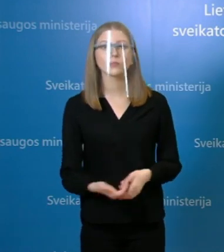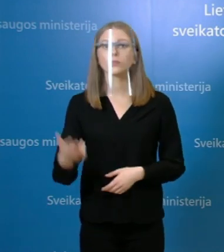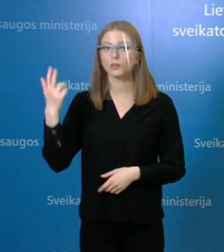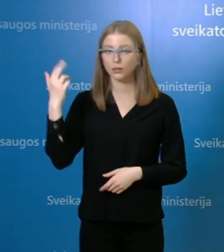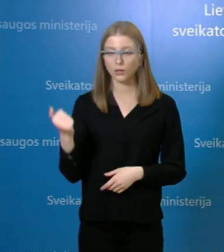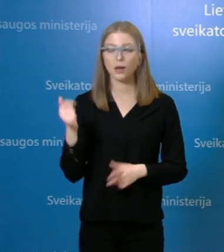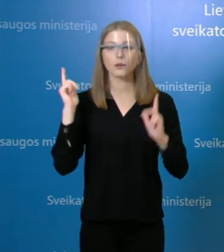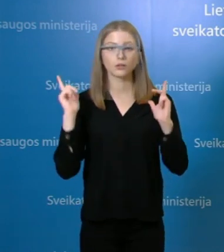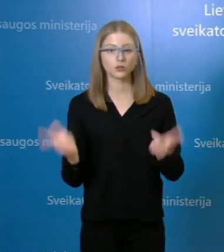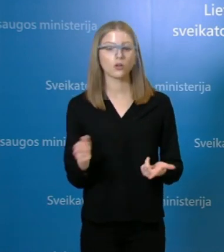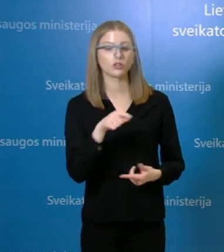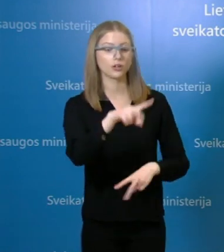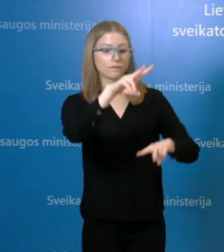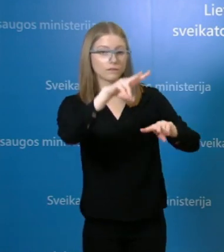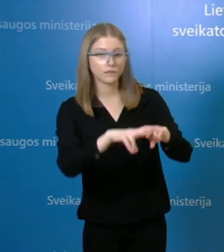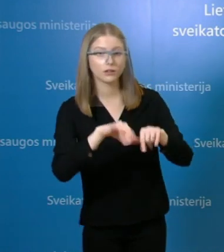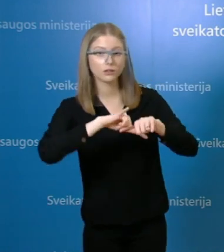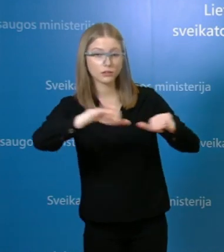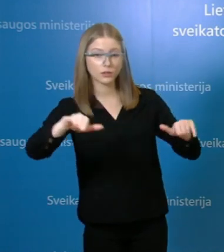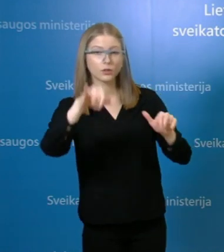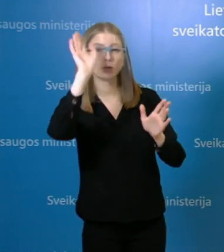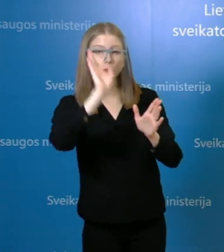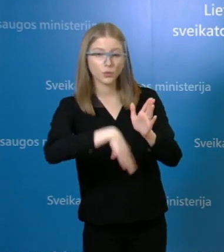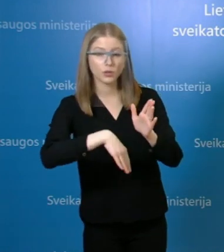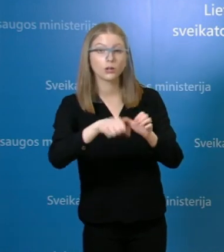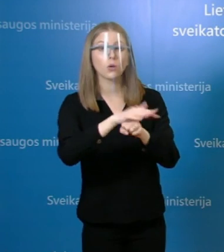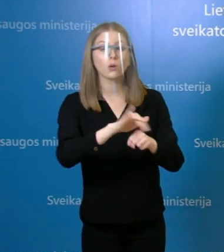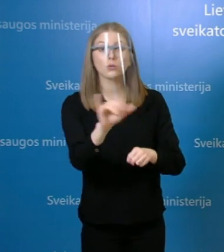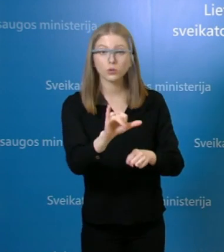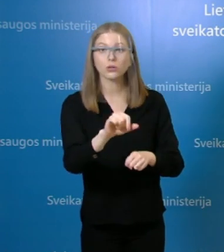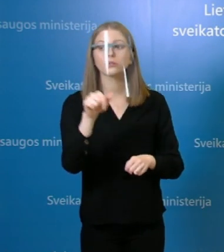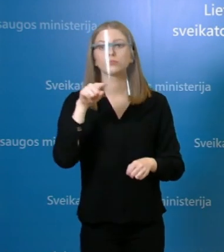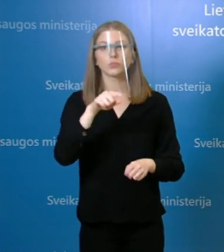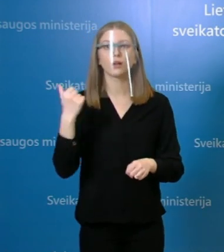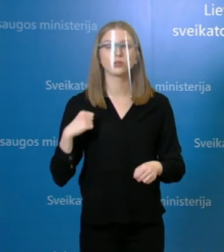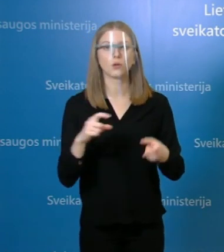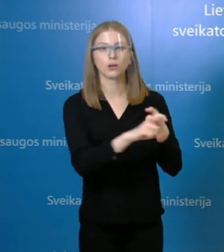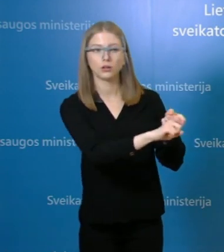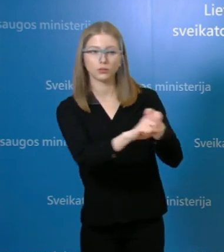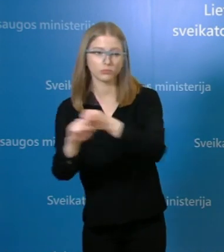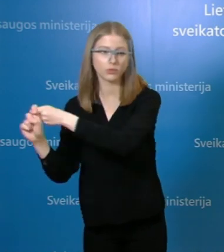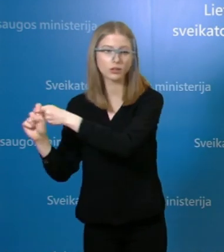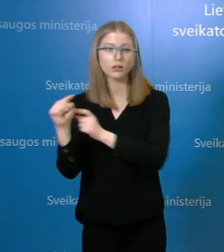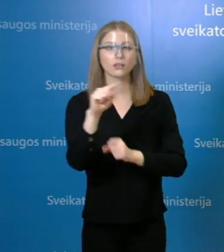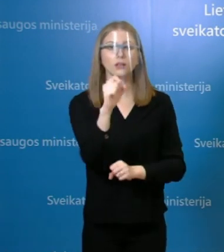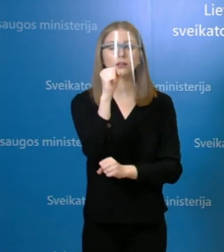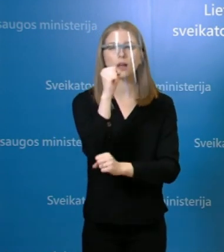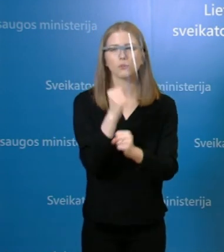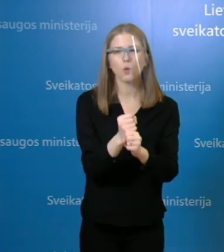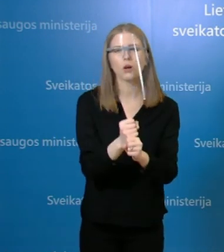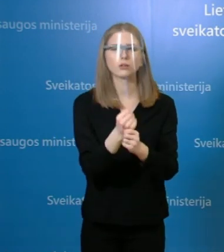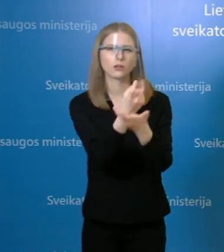susijęs su židiniais ir tie pastarėjai pakilimai būtent yra susijęs su židinio esmens veikatos priežiūros įstaigose.